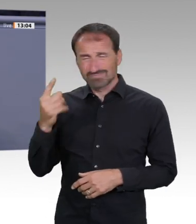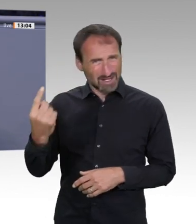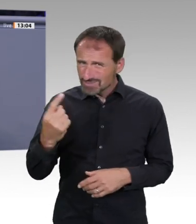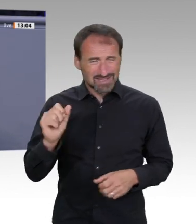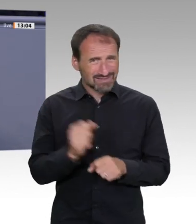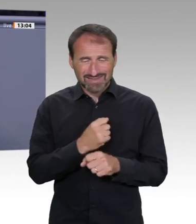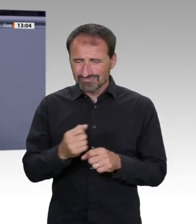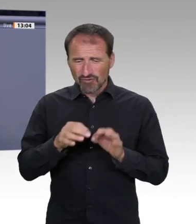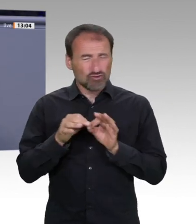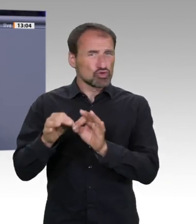eine Nachlasspflegerin.